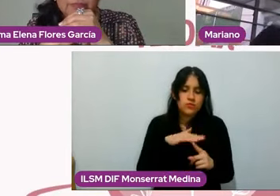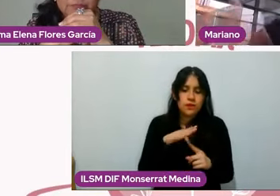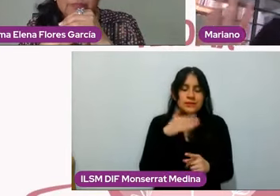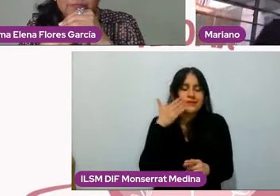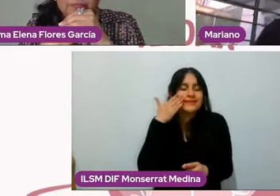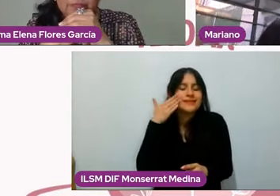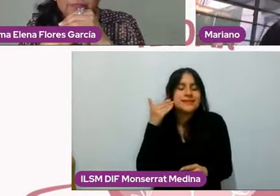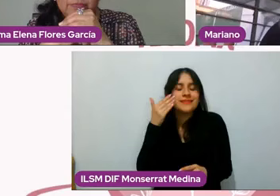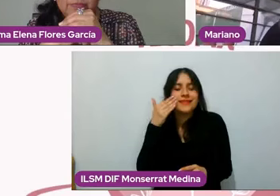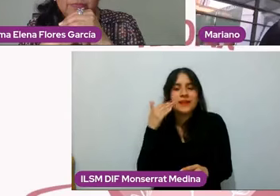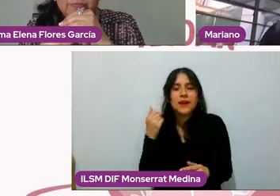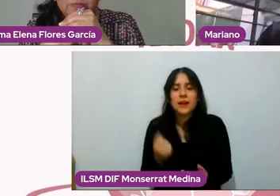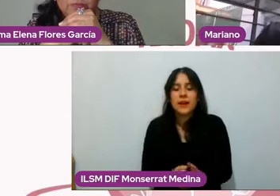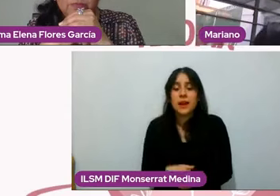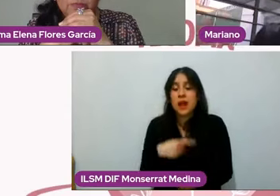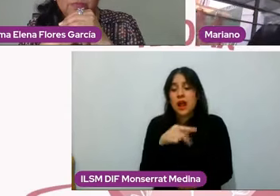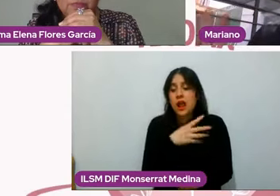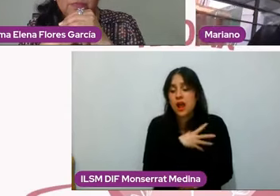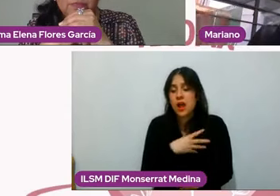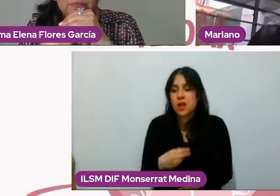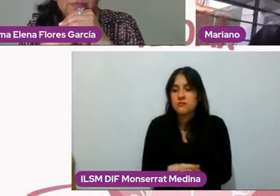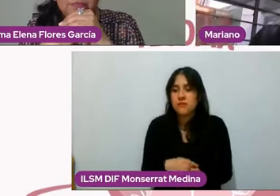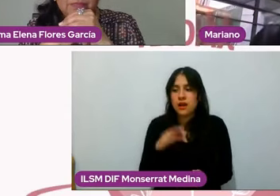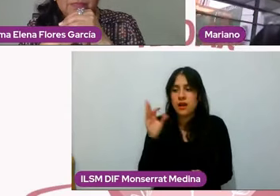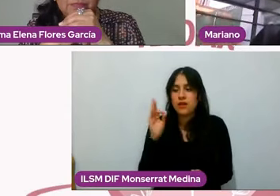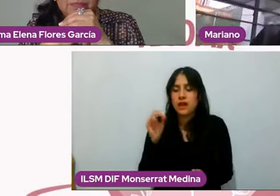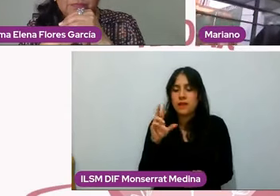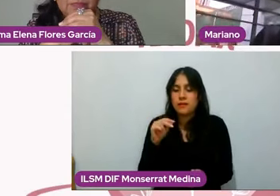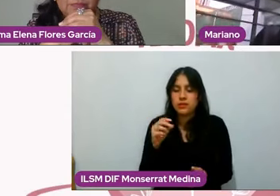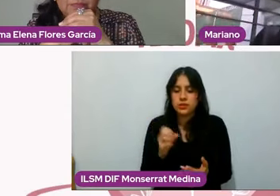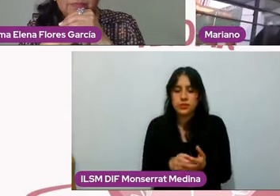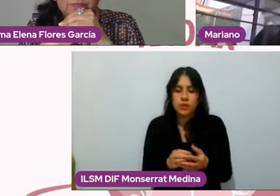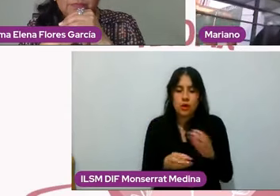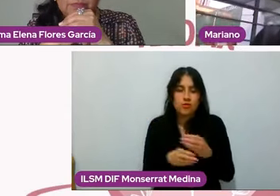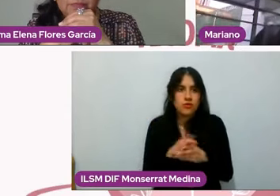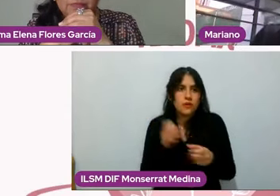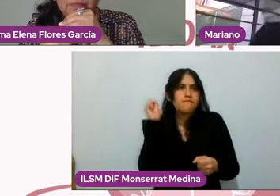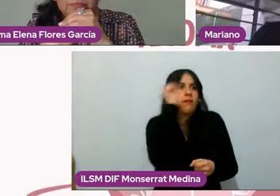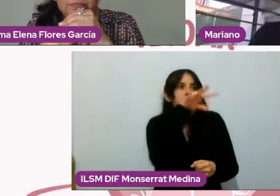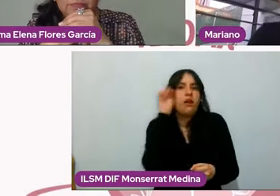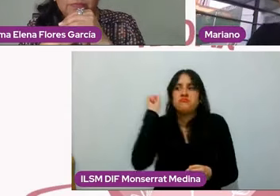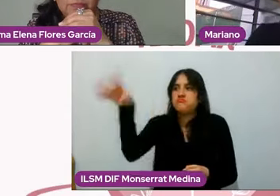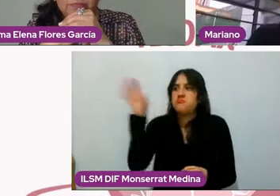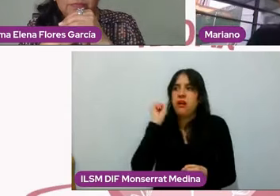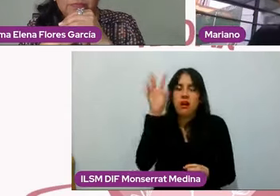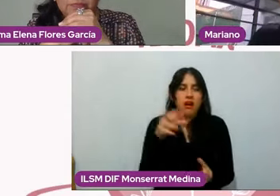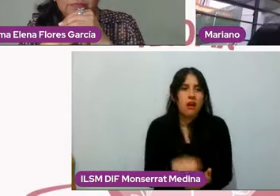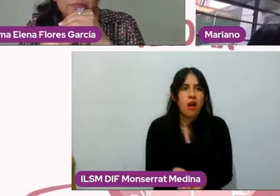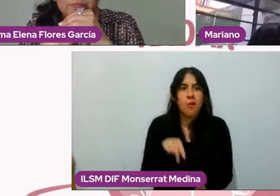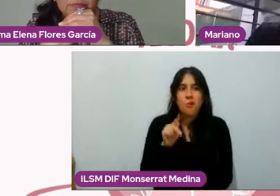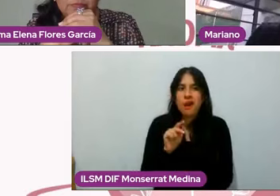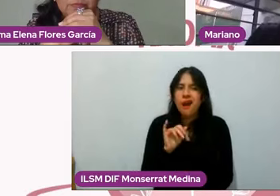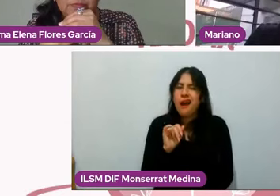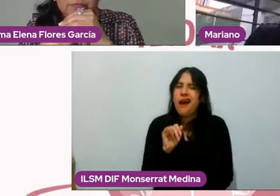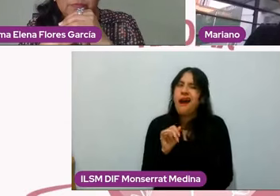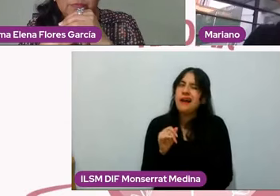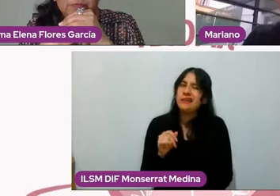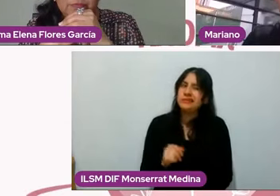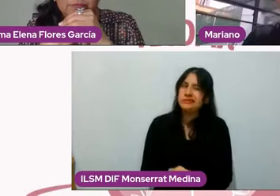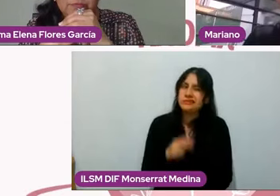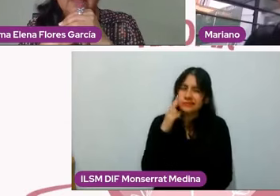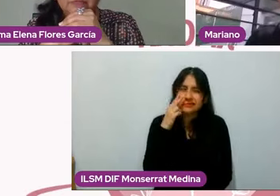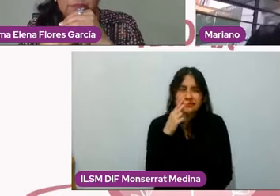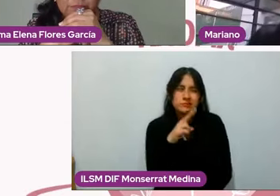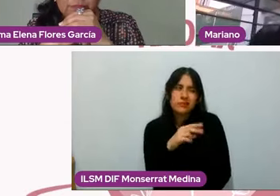Quizás no es que se estén aventando el cenicero de la cabeza todo el tiempo, pero se nota cuando alguien no quiere estar con